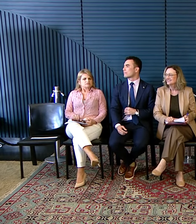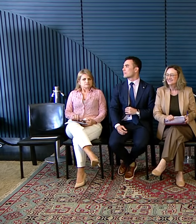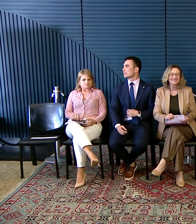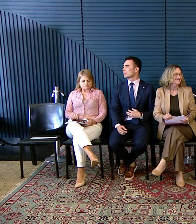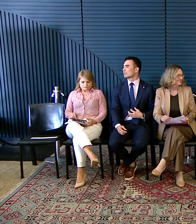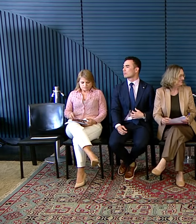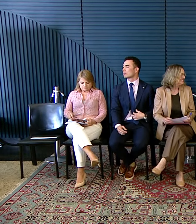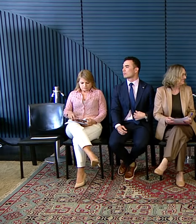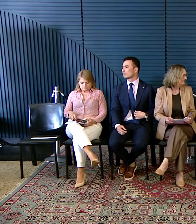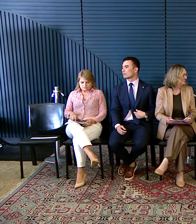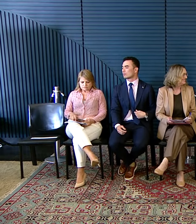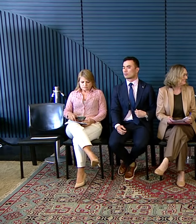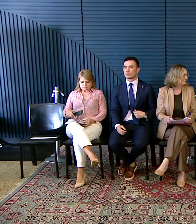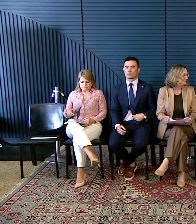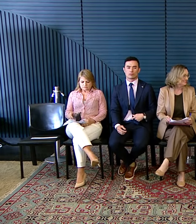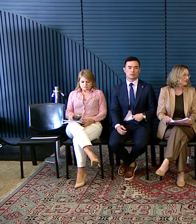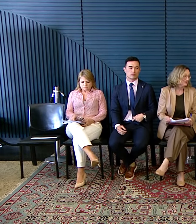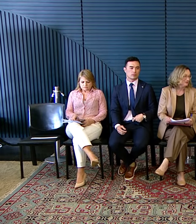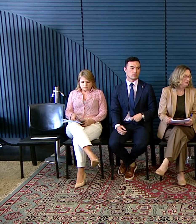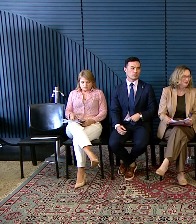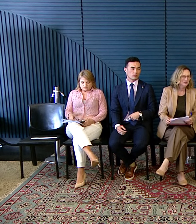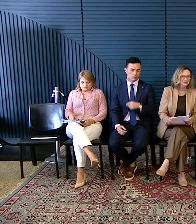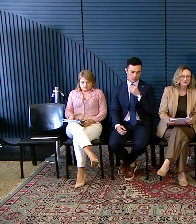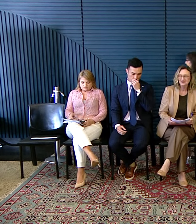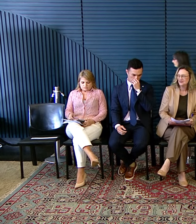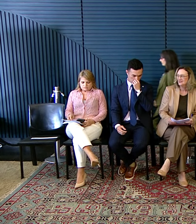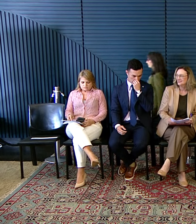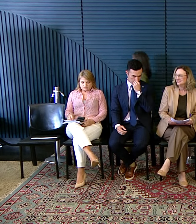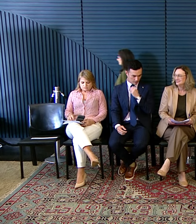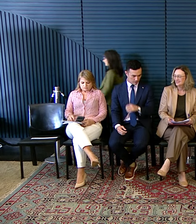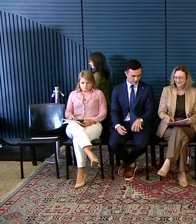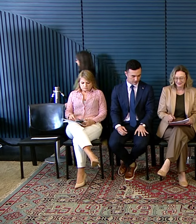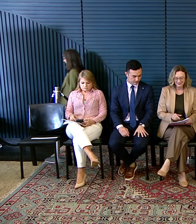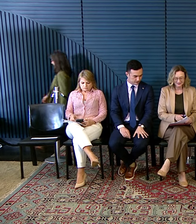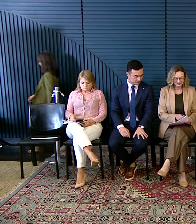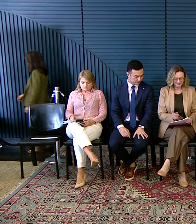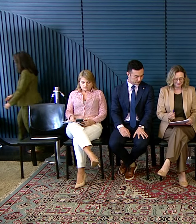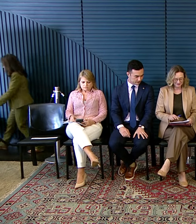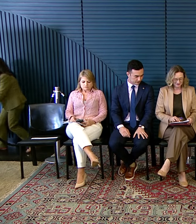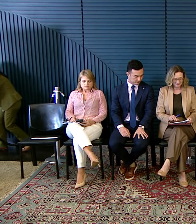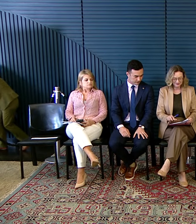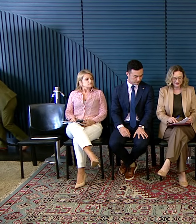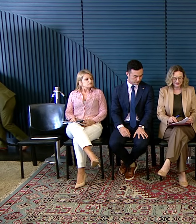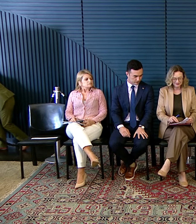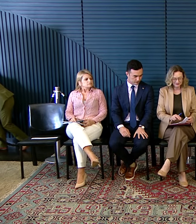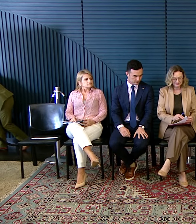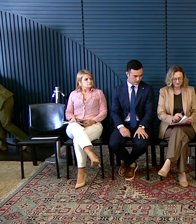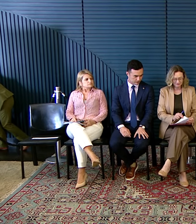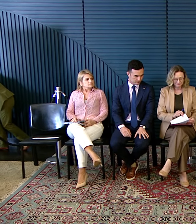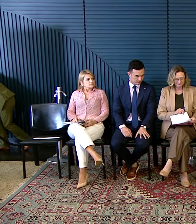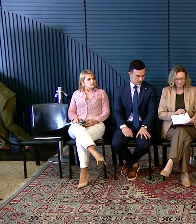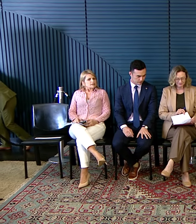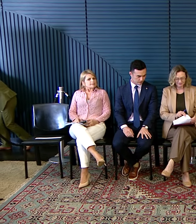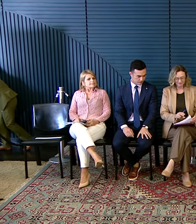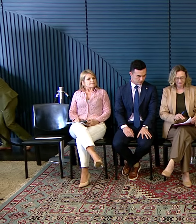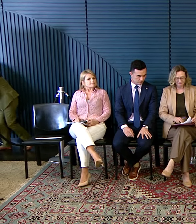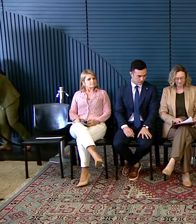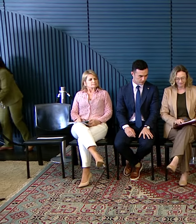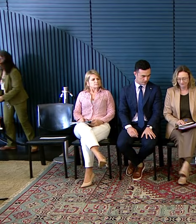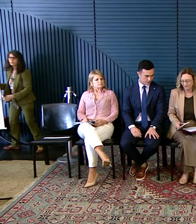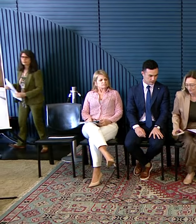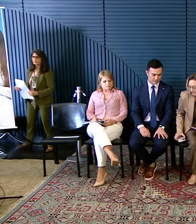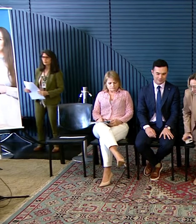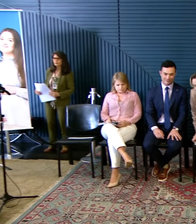Neste momento, com a palavra A senhora segunda secretária Da mesa diretora da Câmara dos Deputados Deputada Maria do Rosário